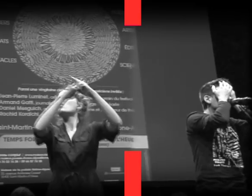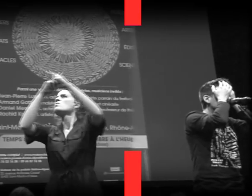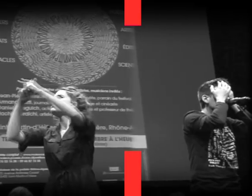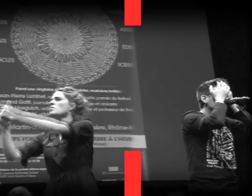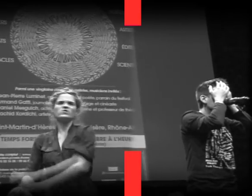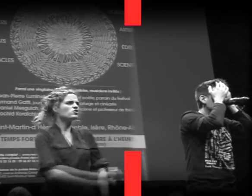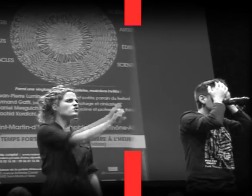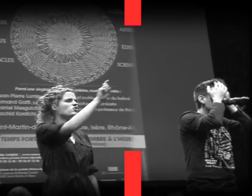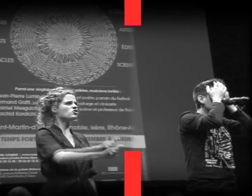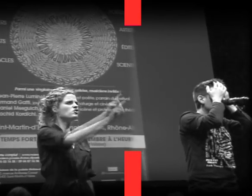vendre.